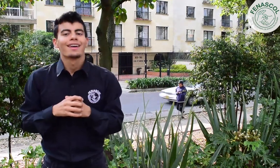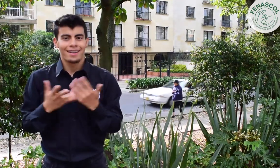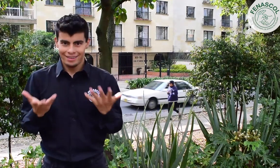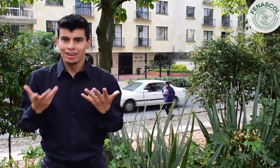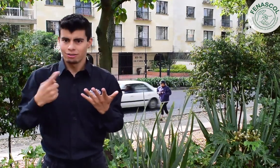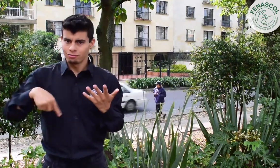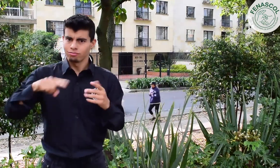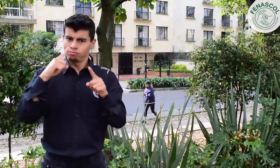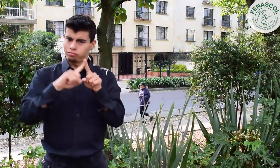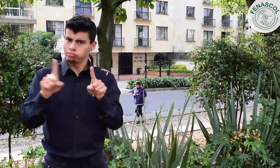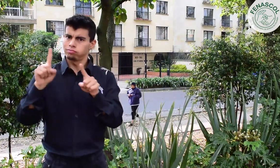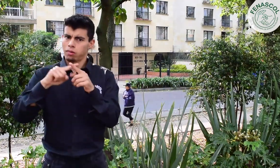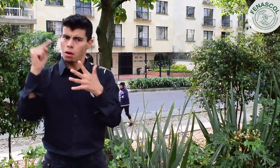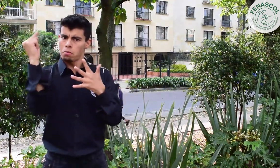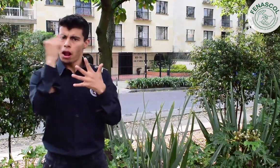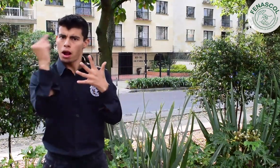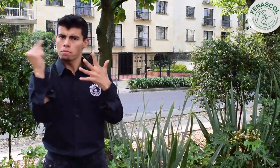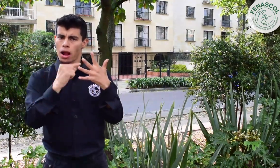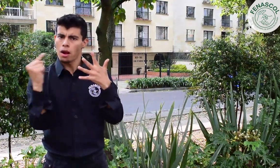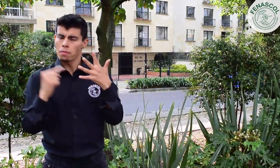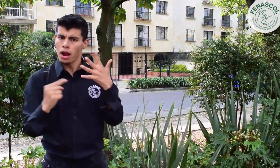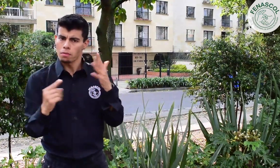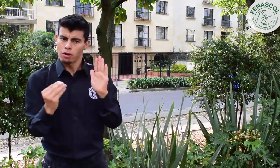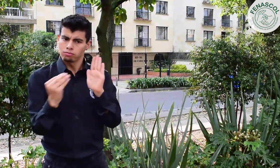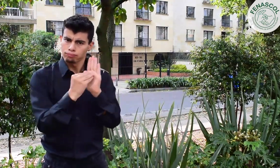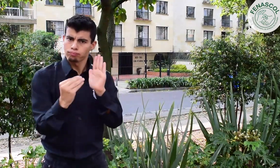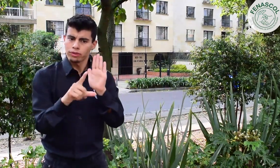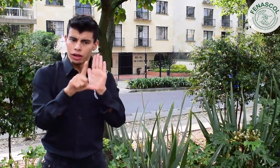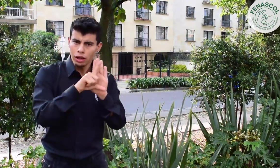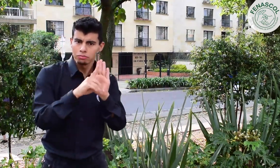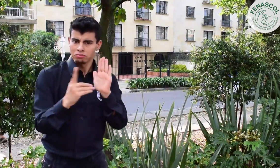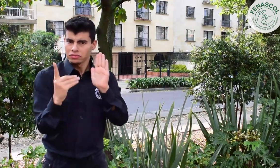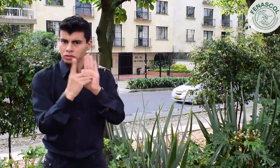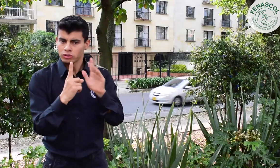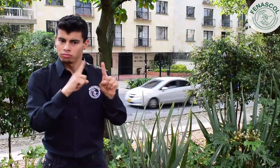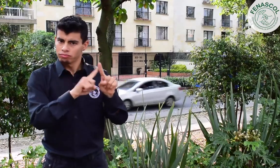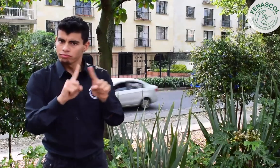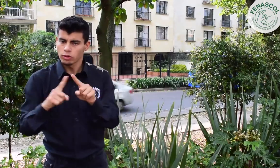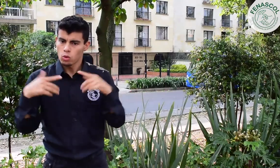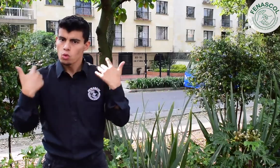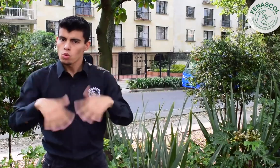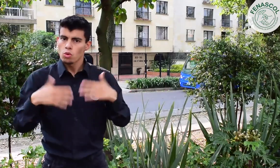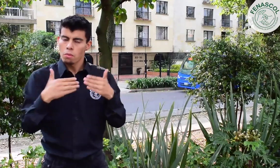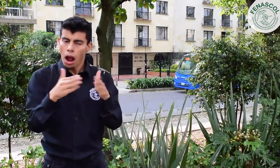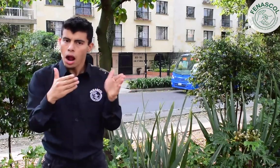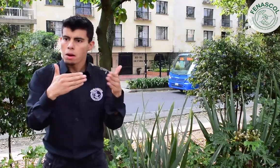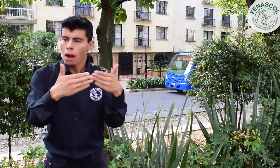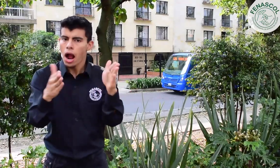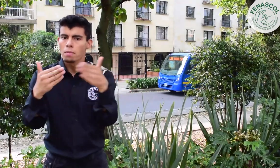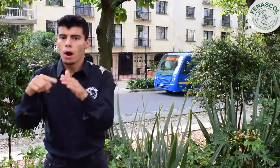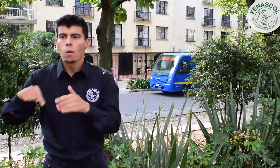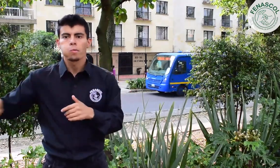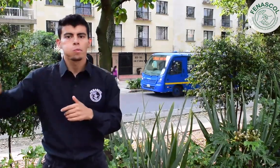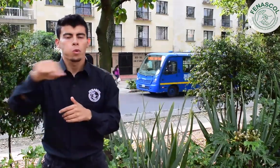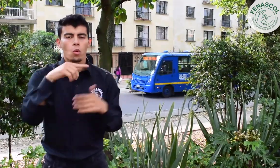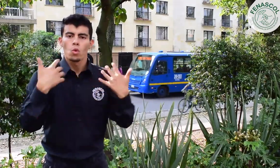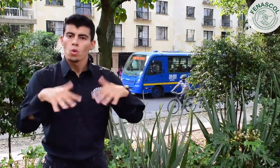Como vemos, se han hecho varios logros en el contexto normativo, donde cada vez más hay apertura en